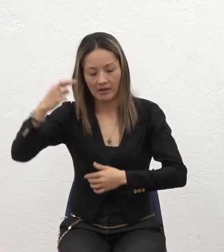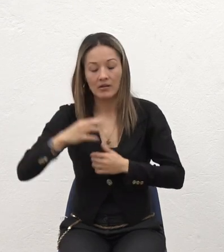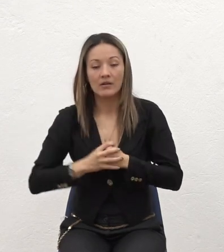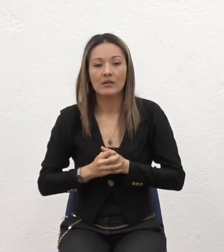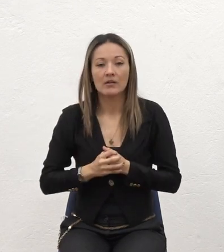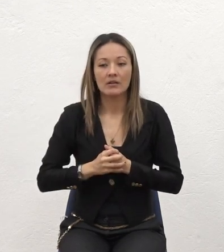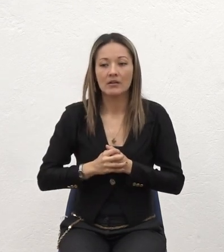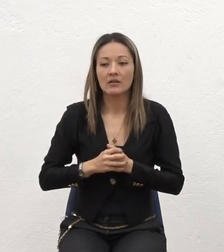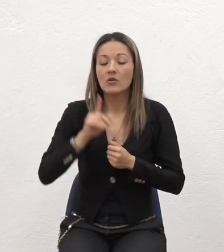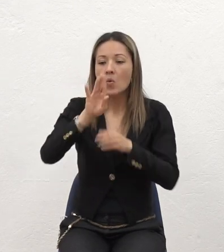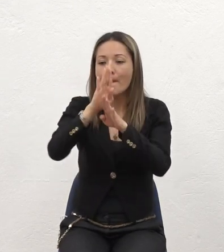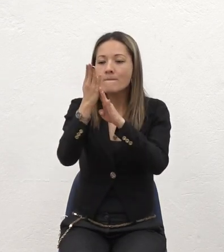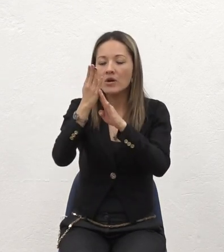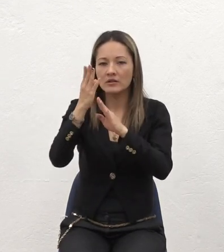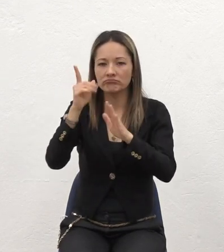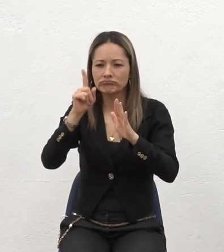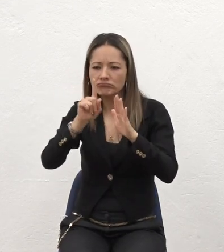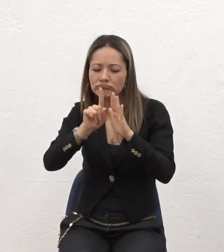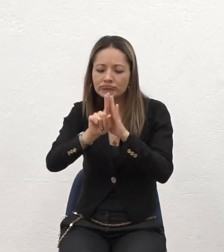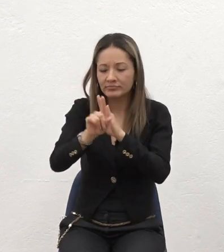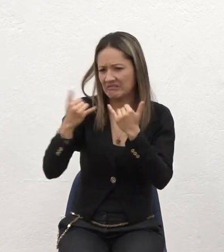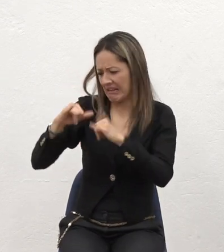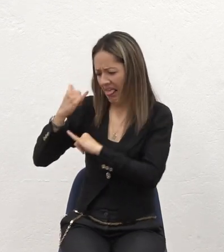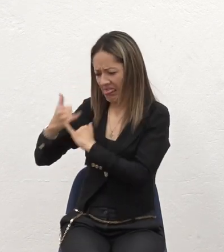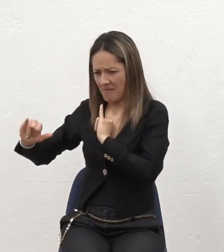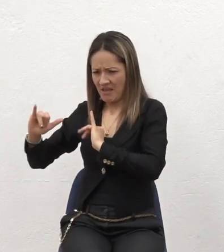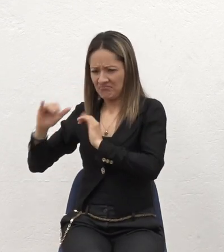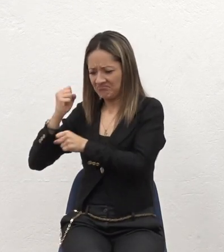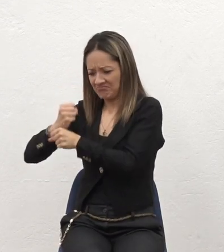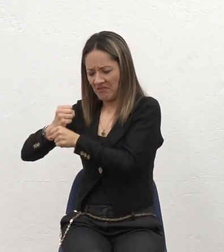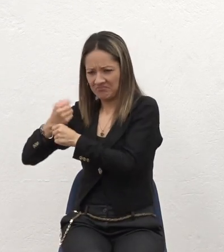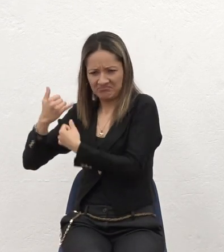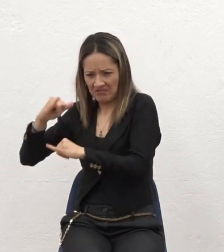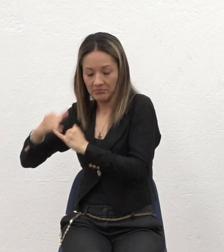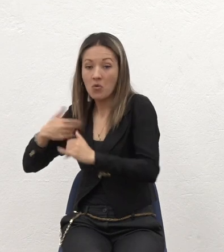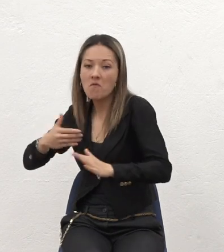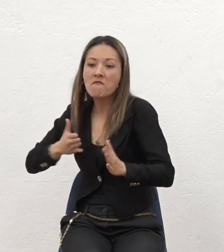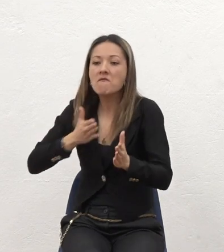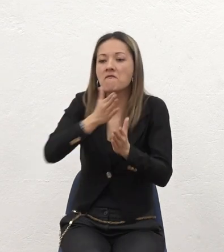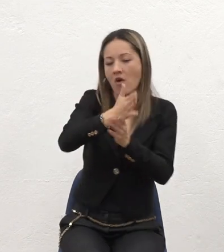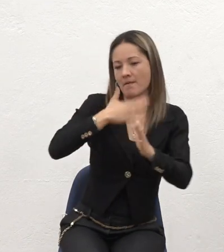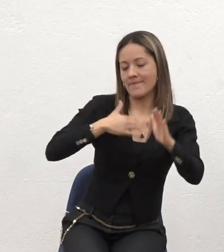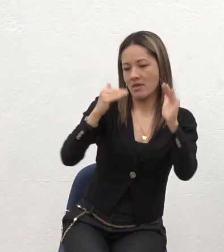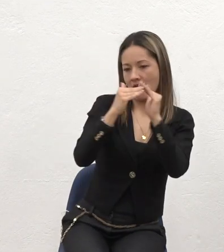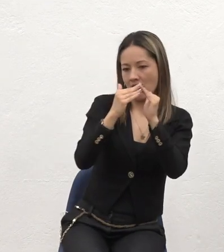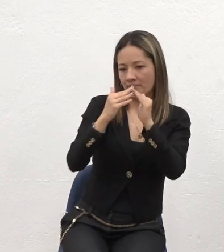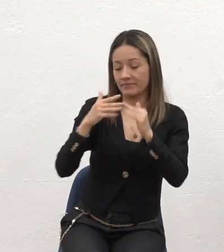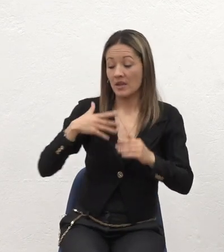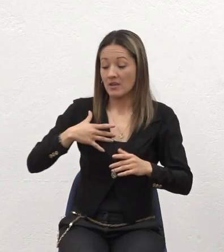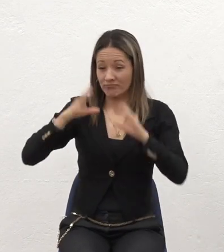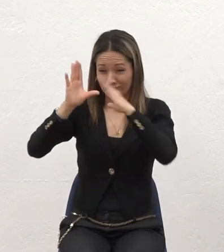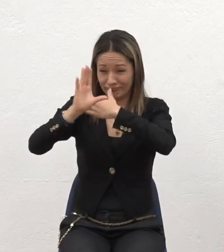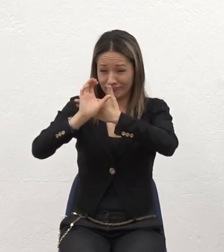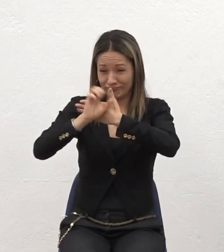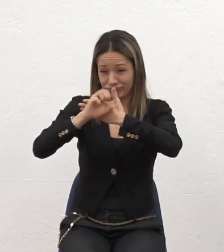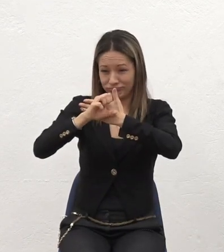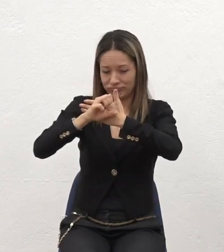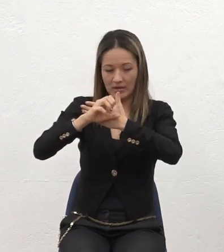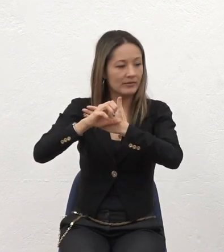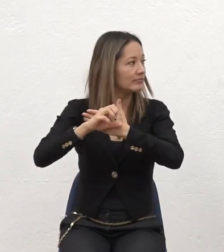Crucé una puerta Ya estaba terminando Y yo ya me iba Para mi casa Yo llevaba la cámara Acá En En En Colgada acá Y más o